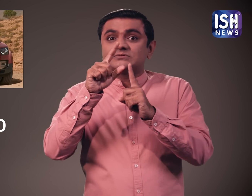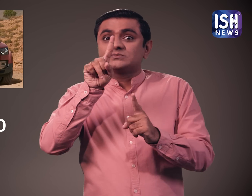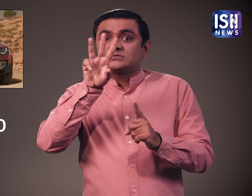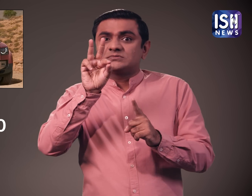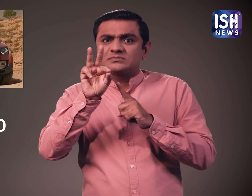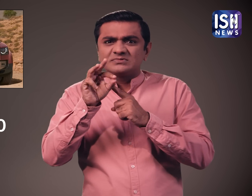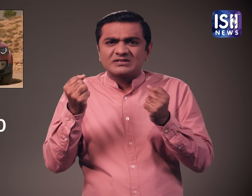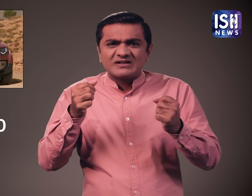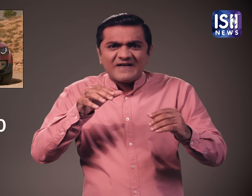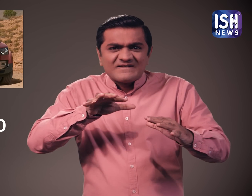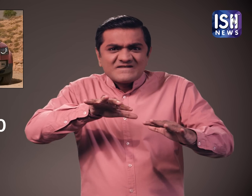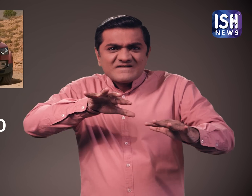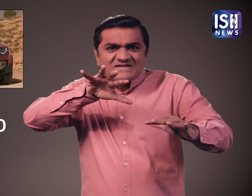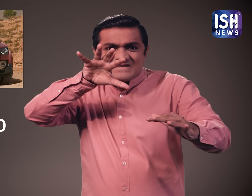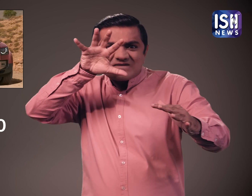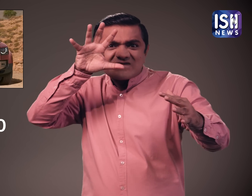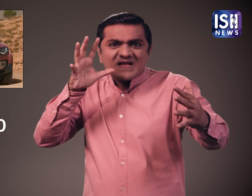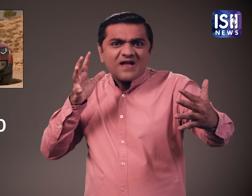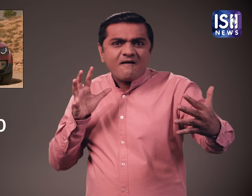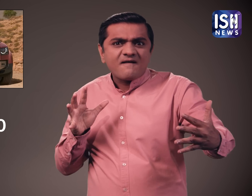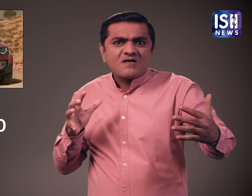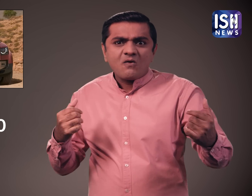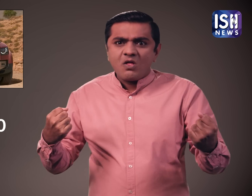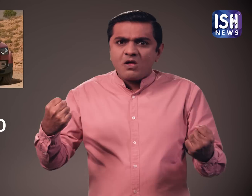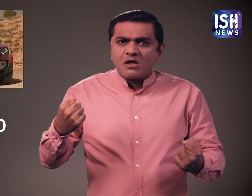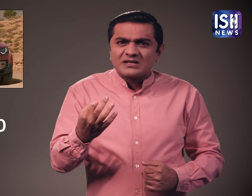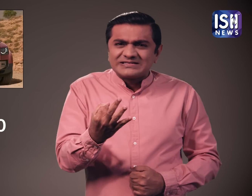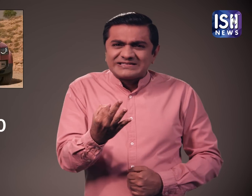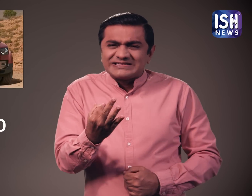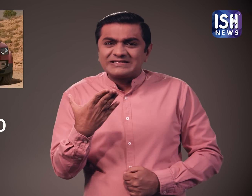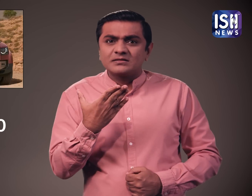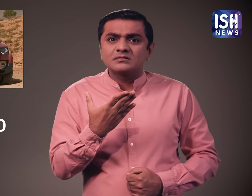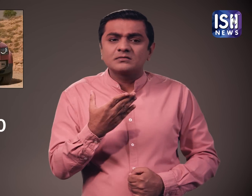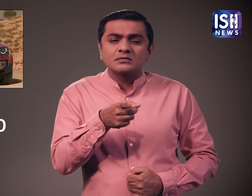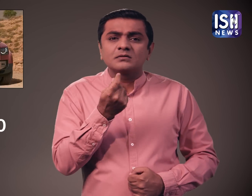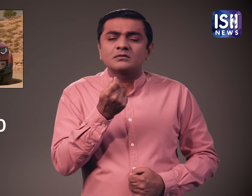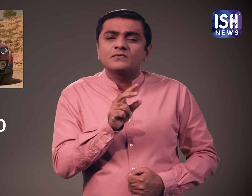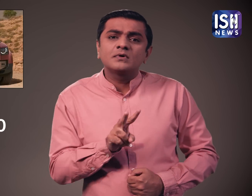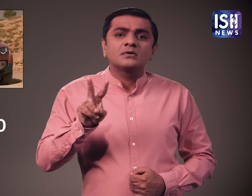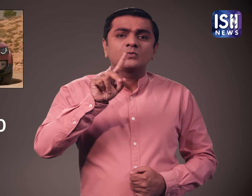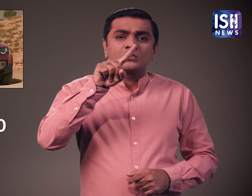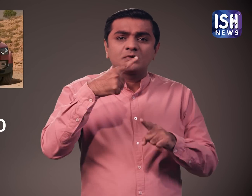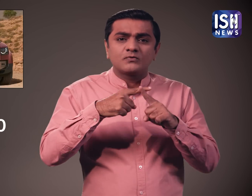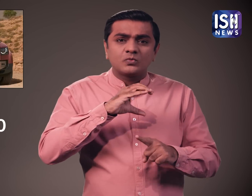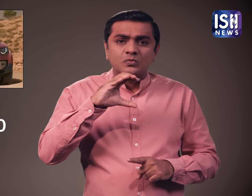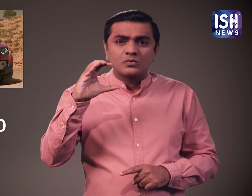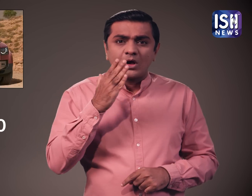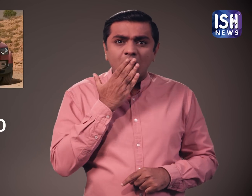है। उन्होंने ये कार डेड़ करोड रुपे में